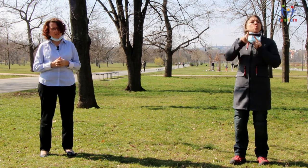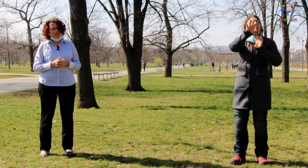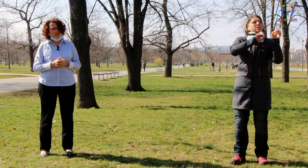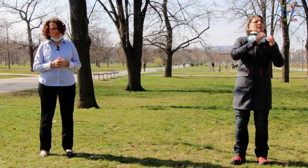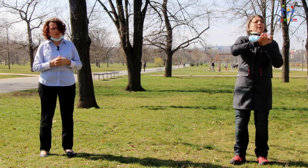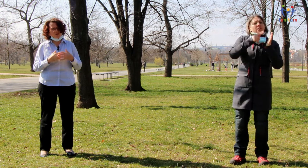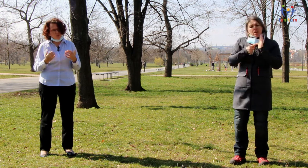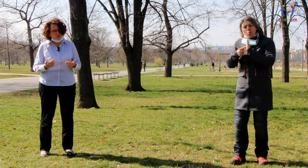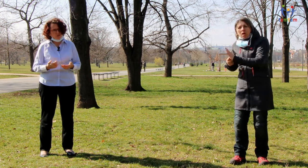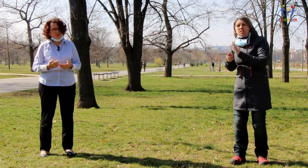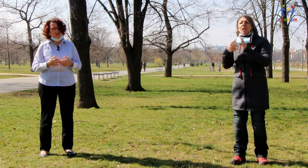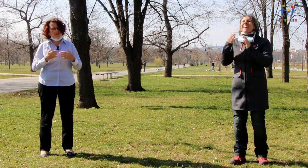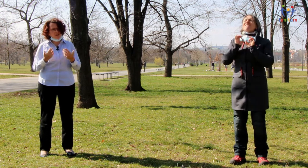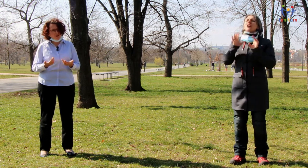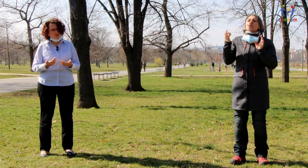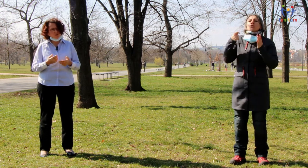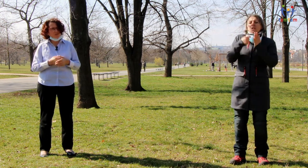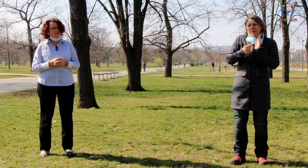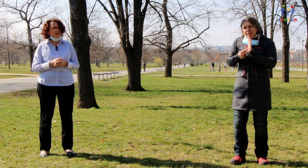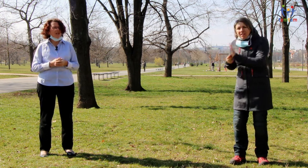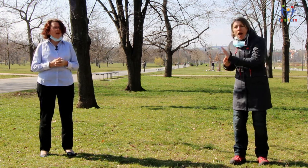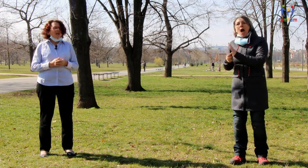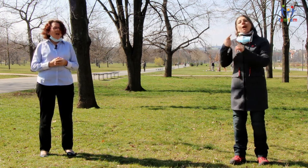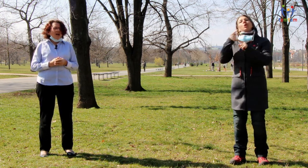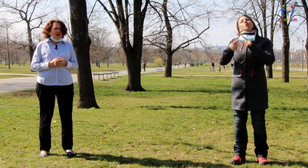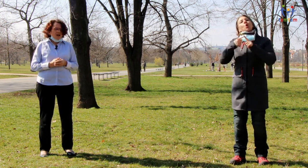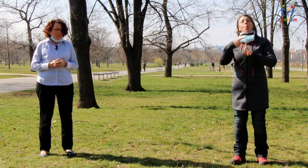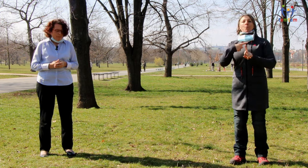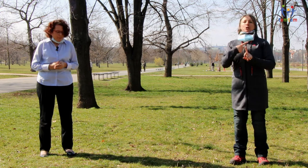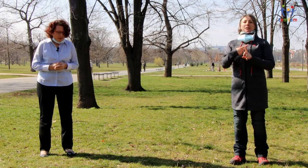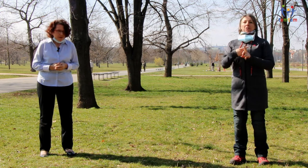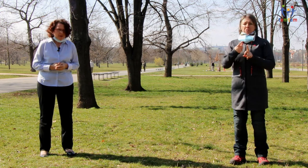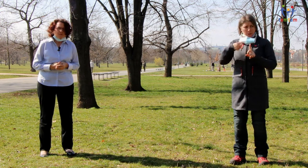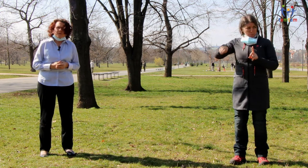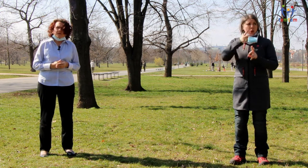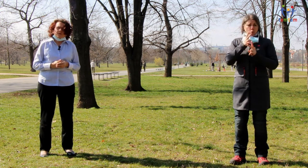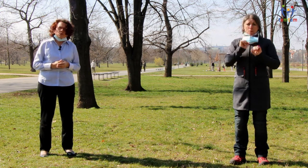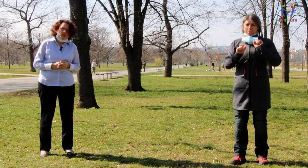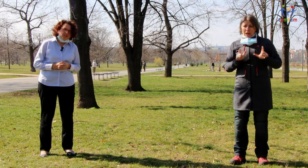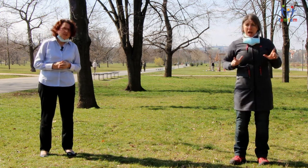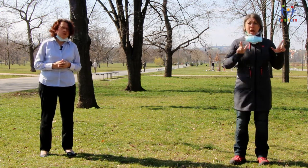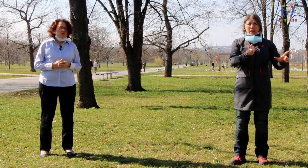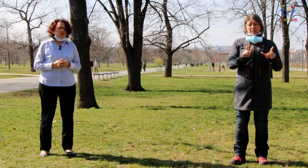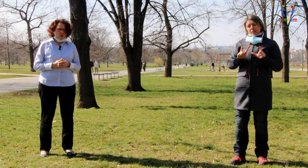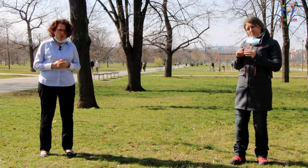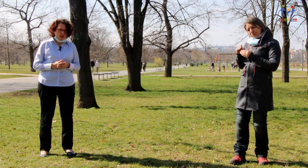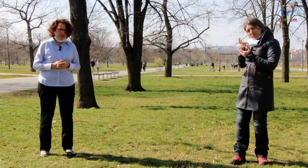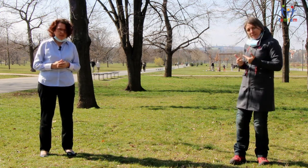nákaza funguje, co můžeme dělat, hladit to pozitivně. A u dětí do dvou let